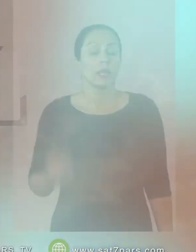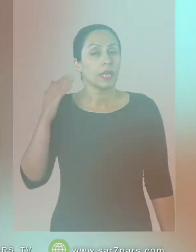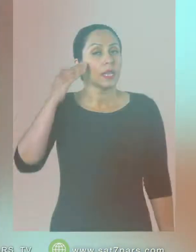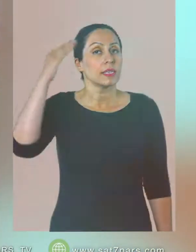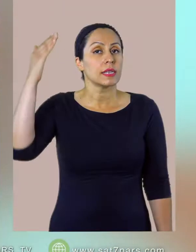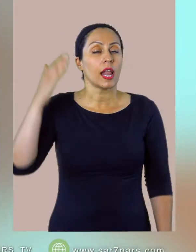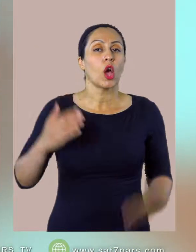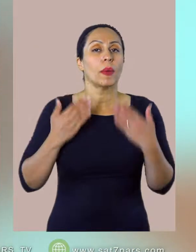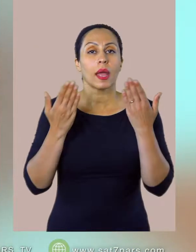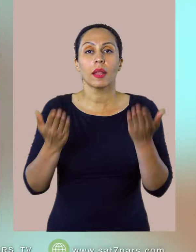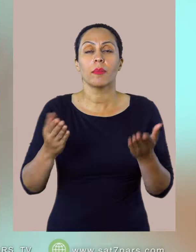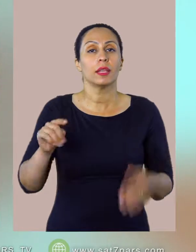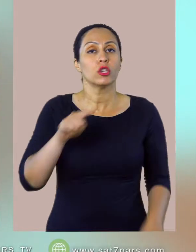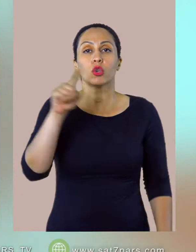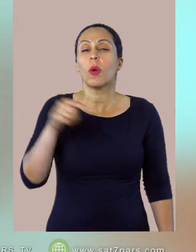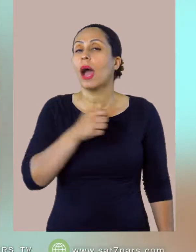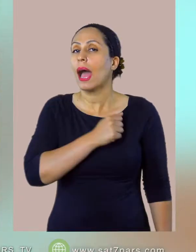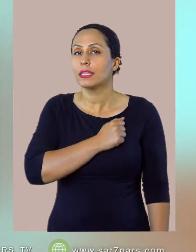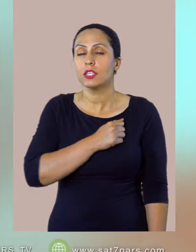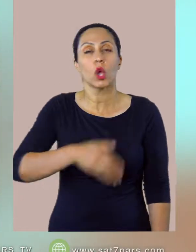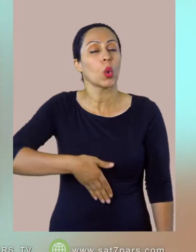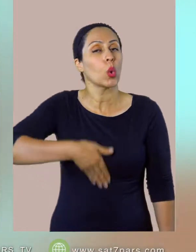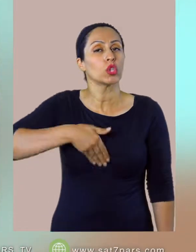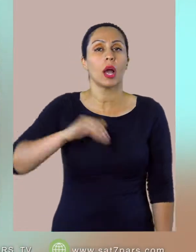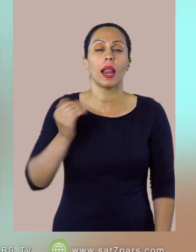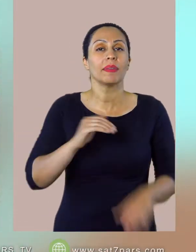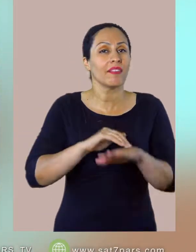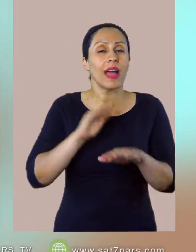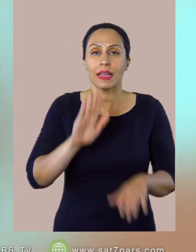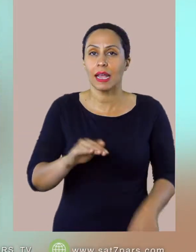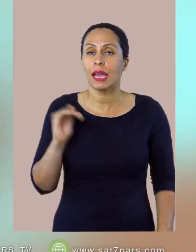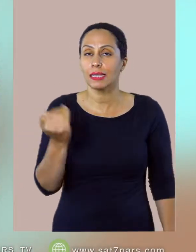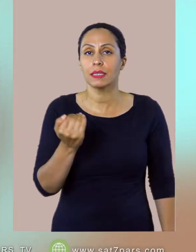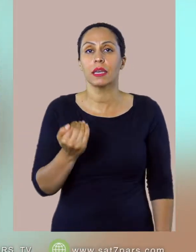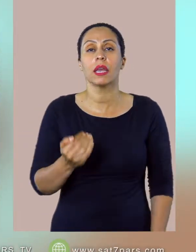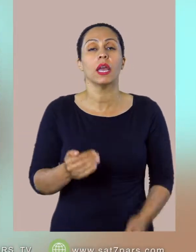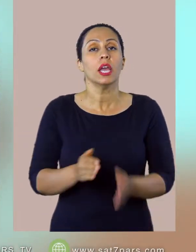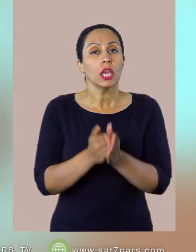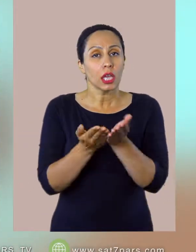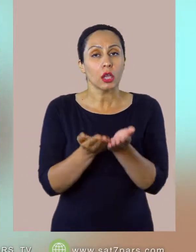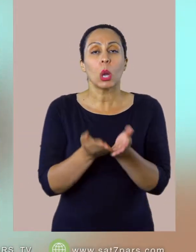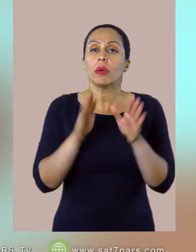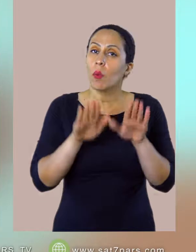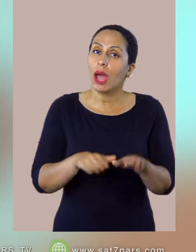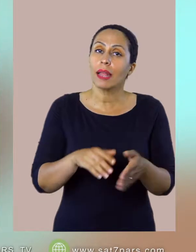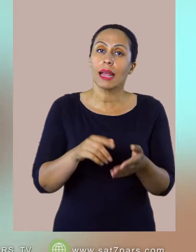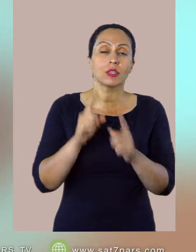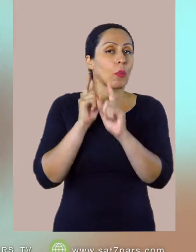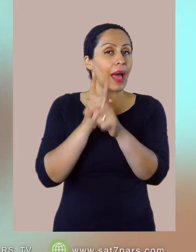سلام و درود خدمت بینندگان عزیز خوشحالم که چین این فرصتی هست که میتونیم کلام خدا رو بررسی بکنیم و